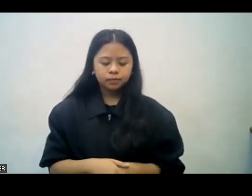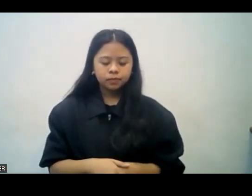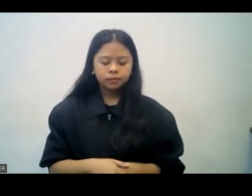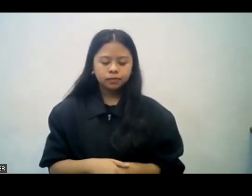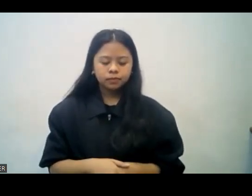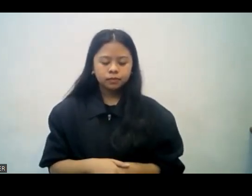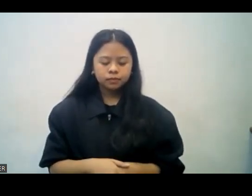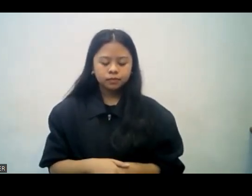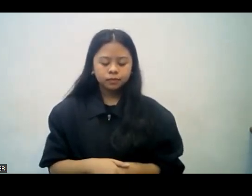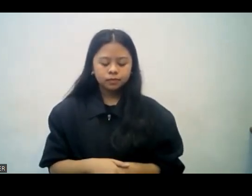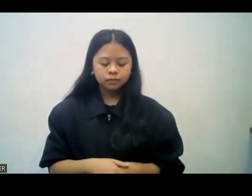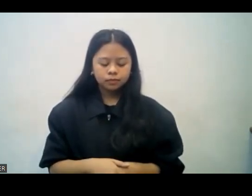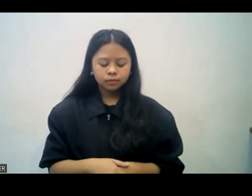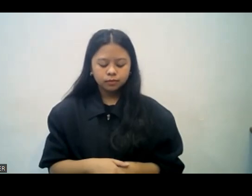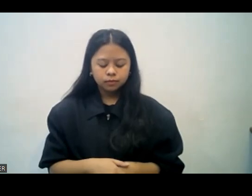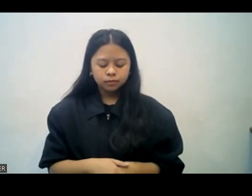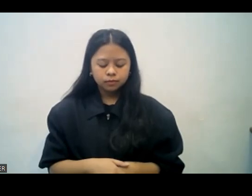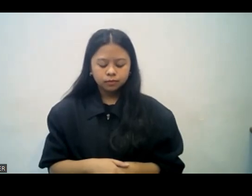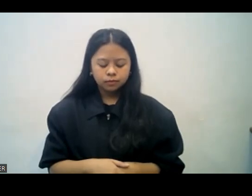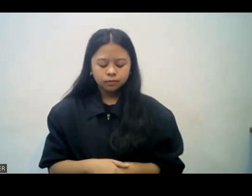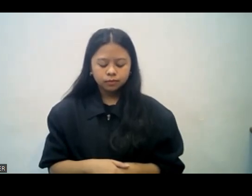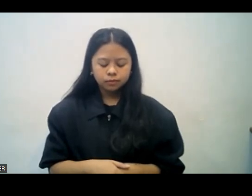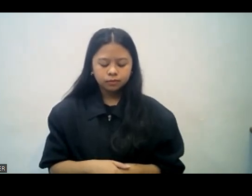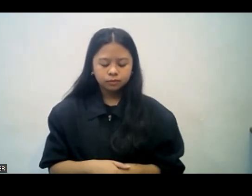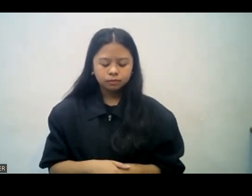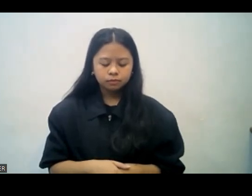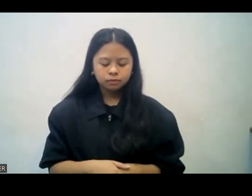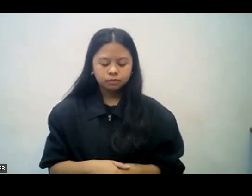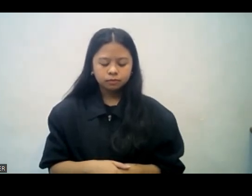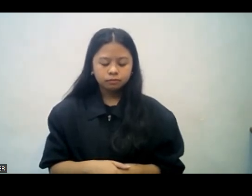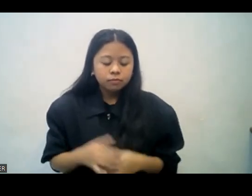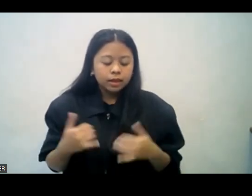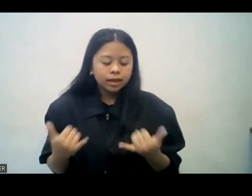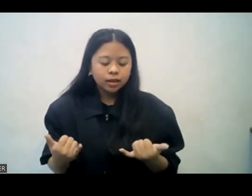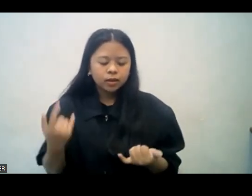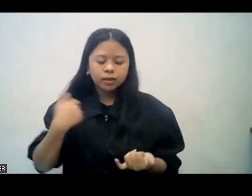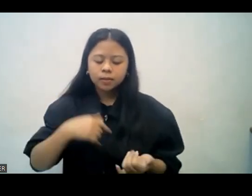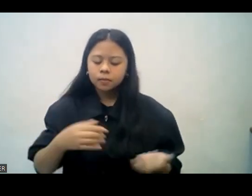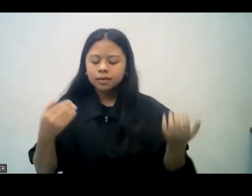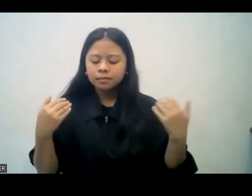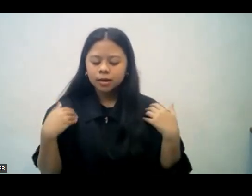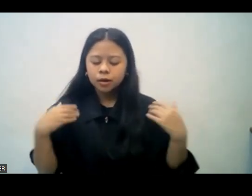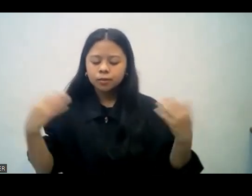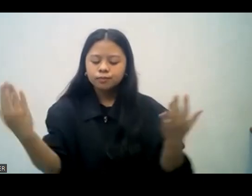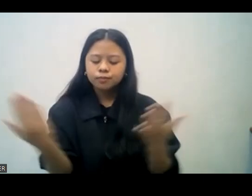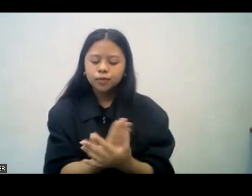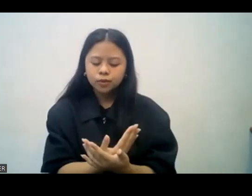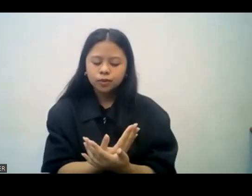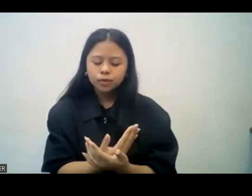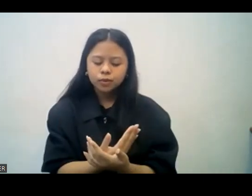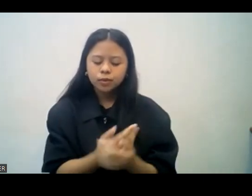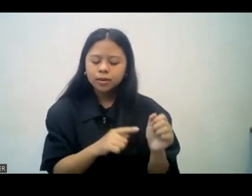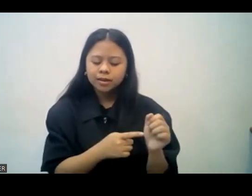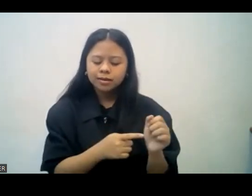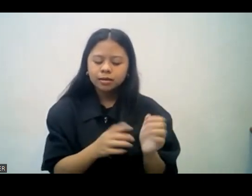kami po ay makapanatili at lumago sa aming pananampalataya. And today, we're gonna have the New Beginner Bible Study.